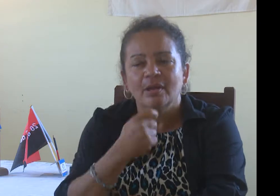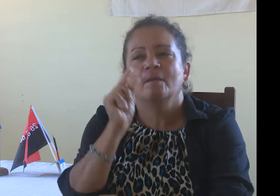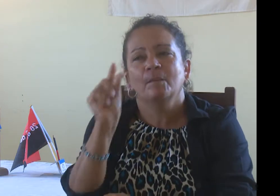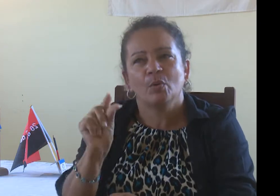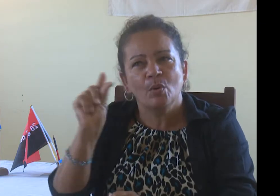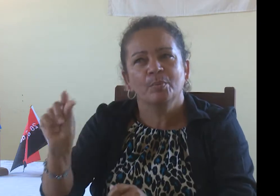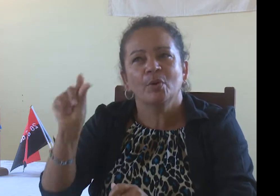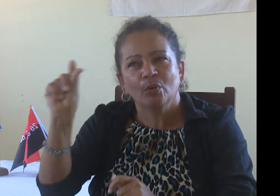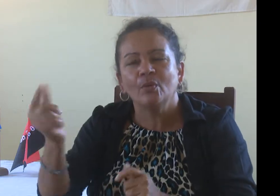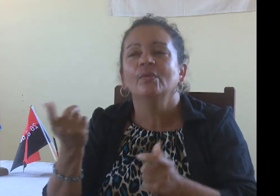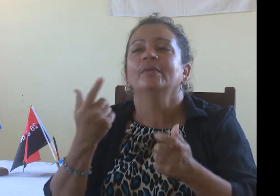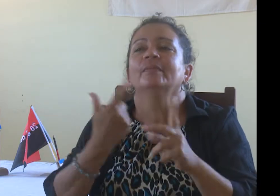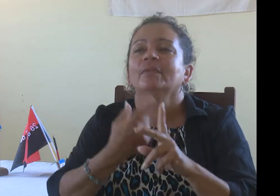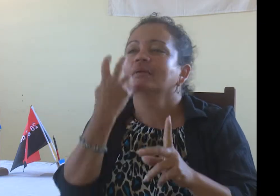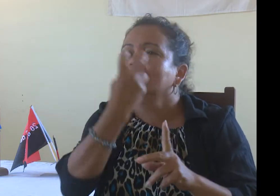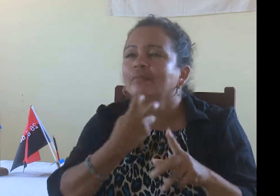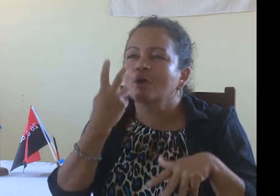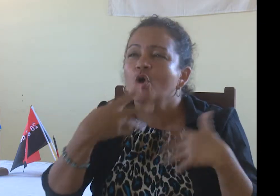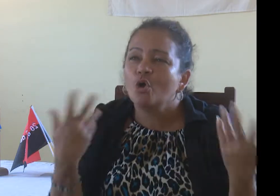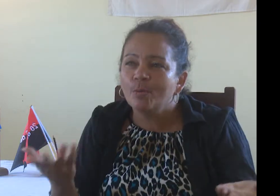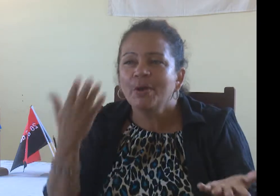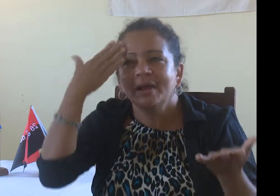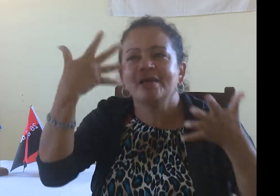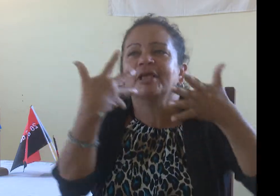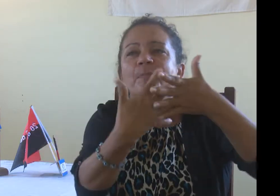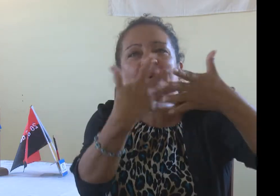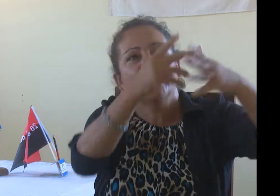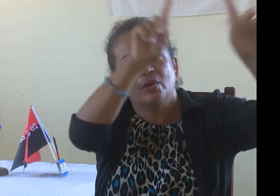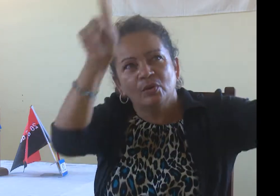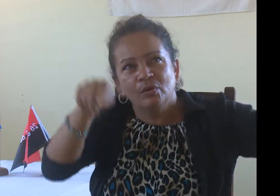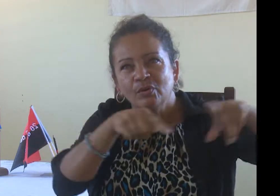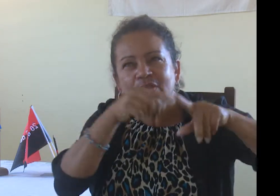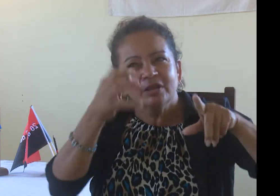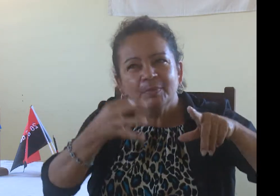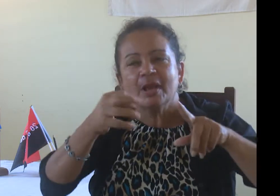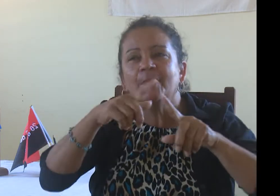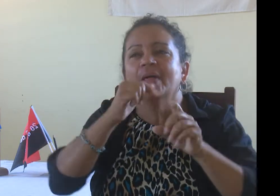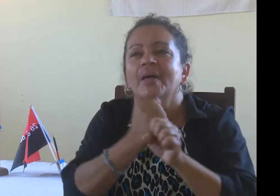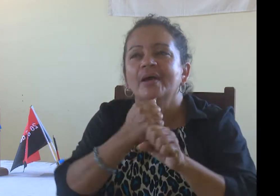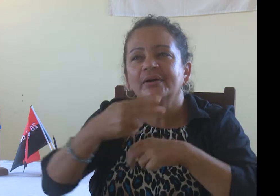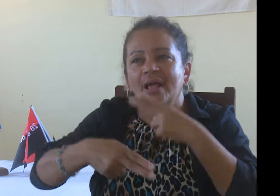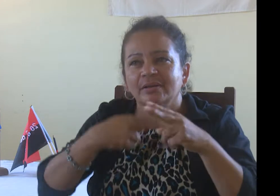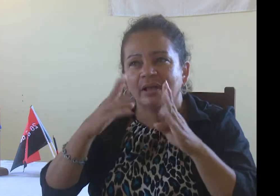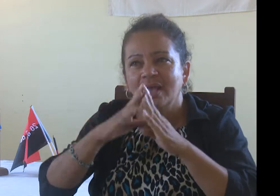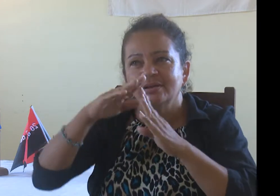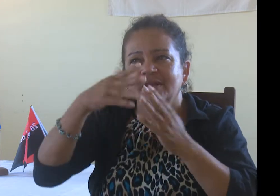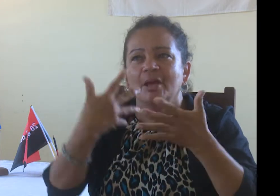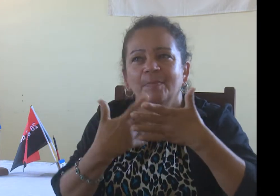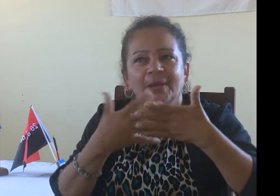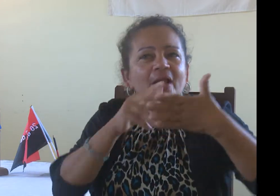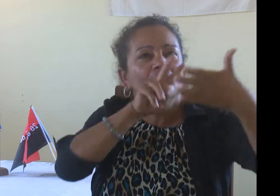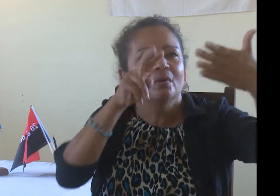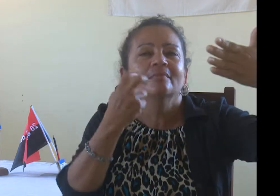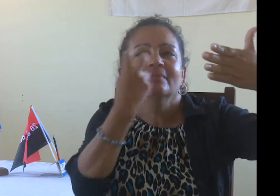maestros, con su esfuerzo, comenzaron con todos los tratamientos que se hacían en la escuela.